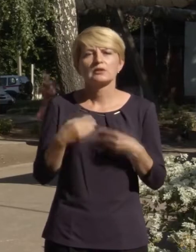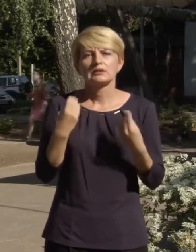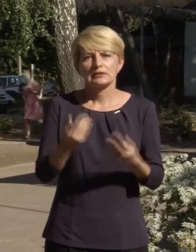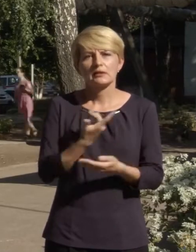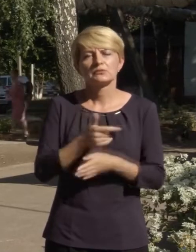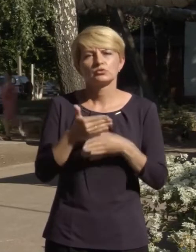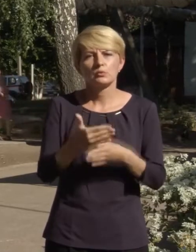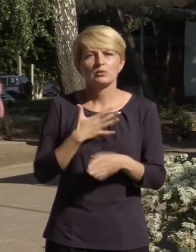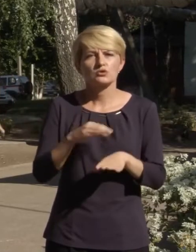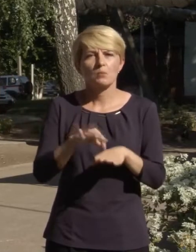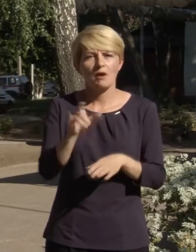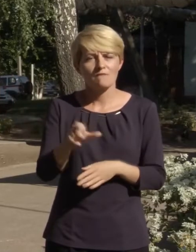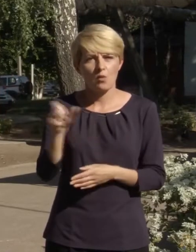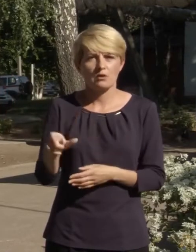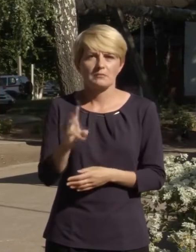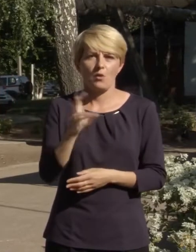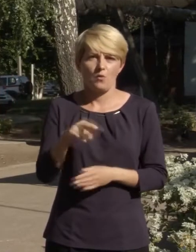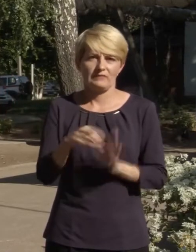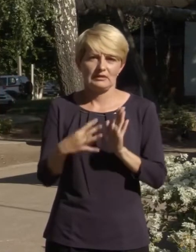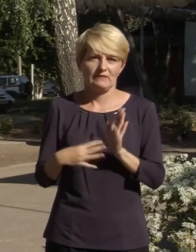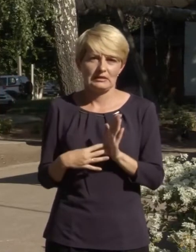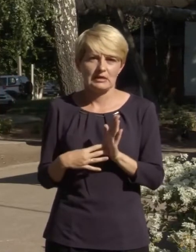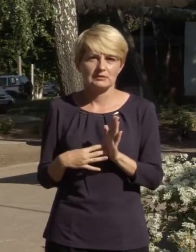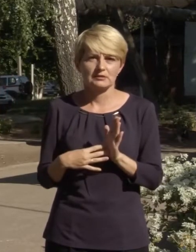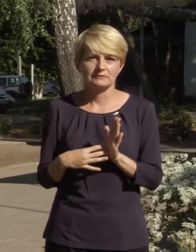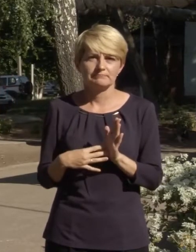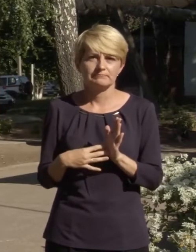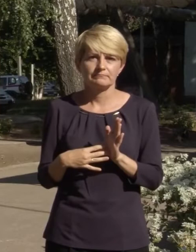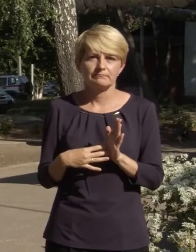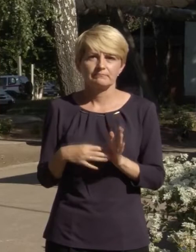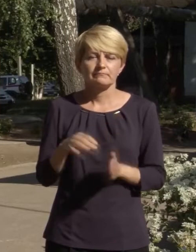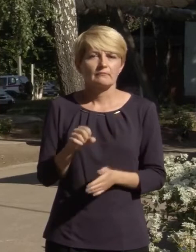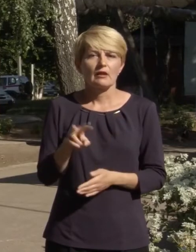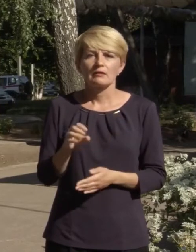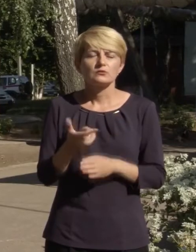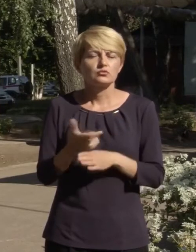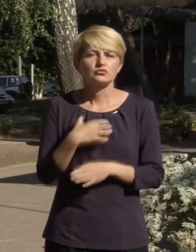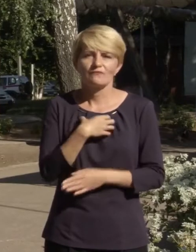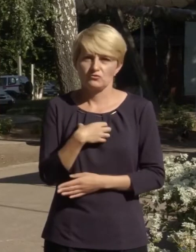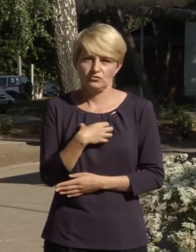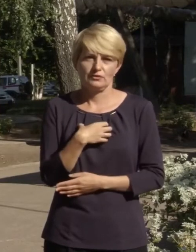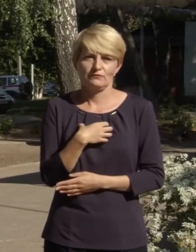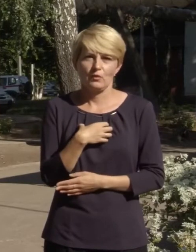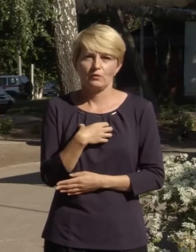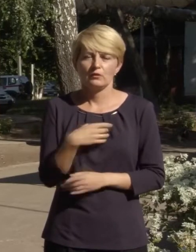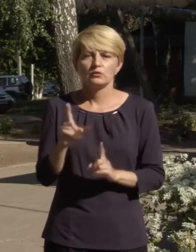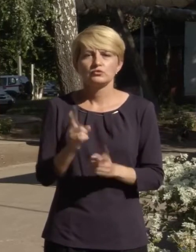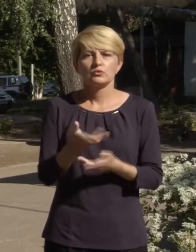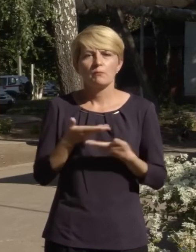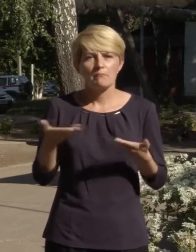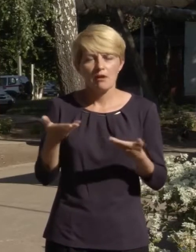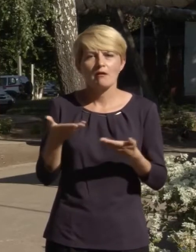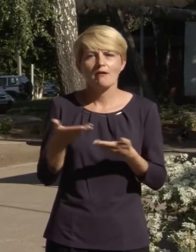допомоги нашим хворим на COVID-19. Але дуже важливо, щоб ми